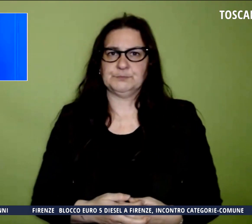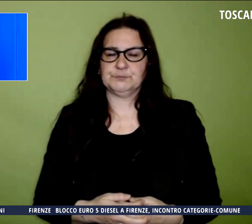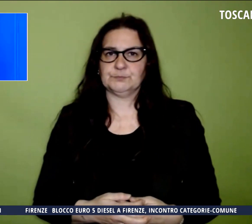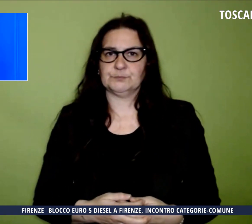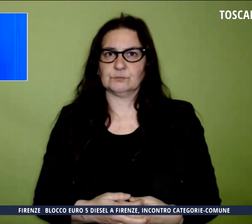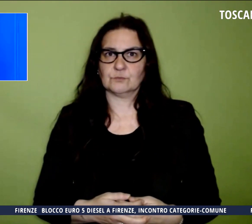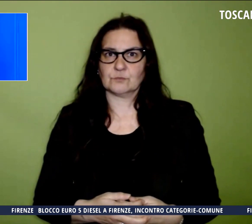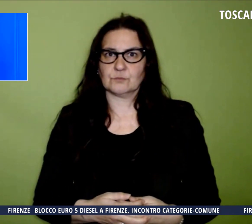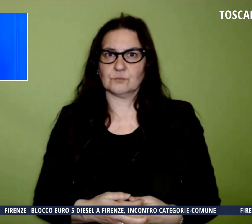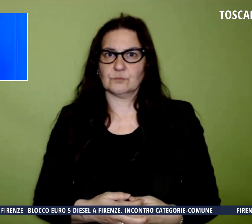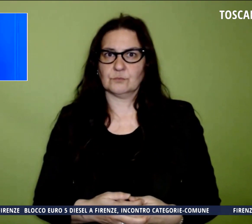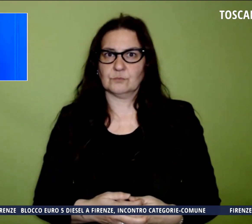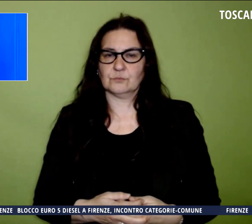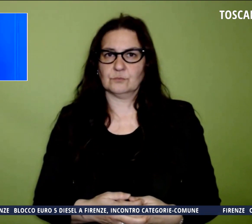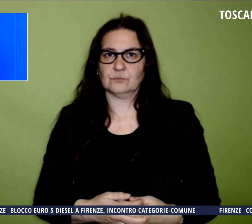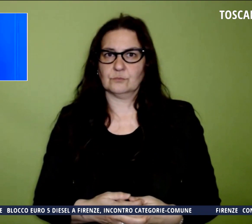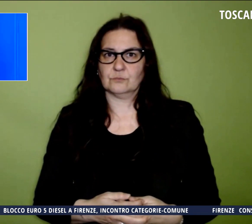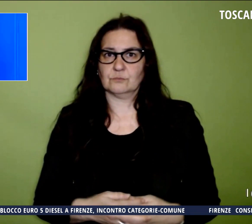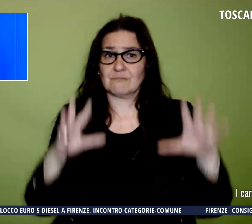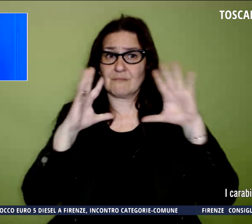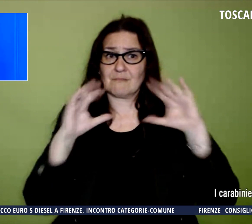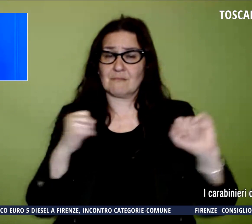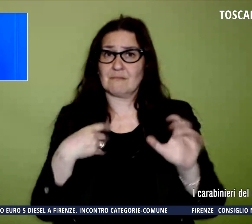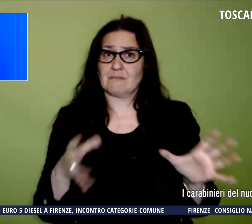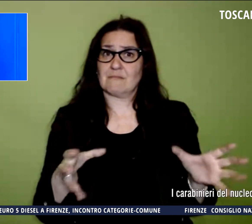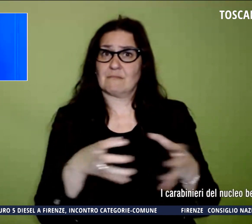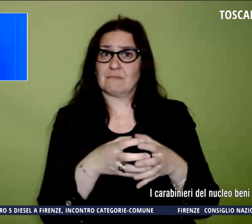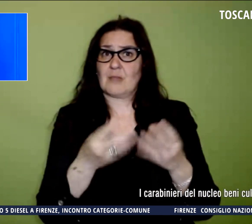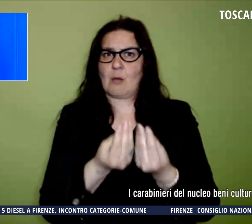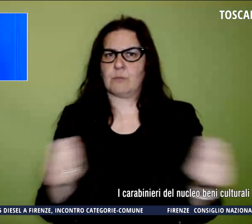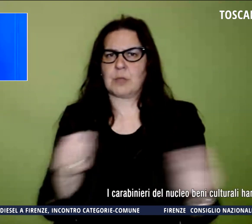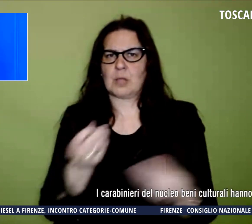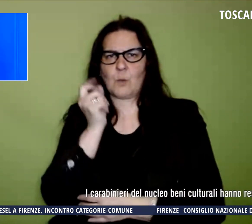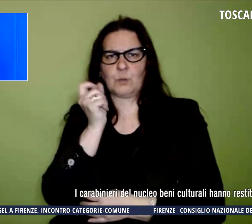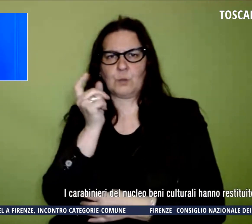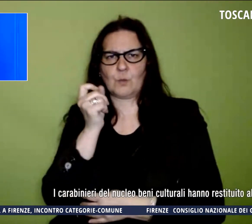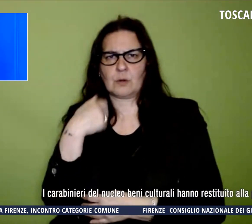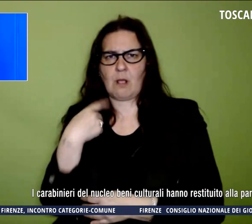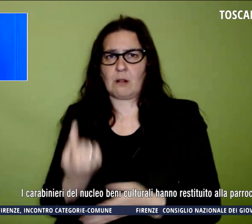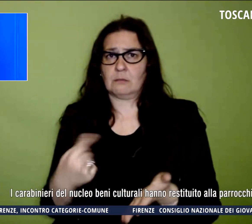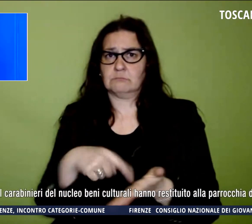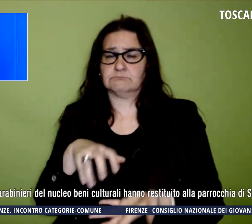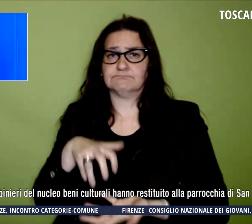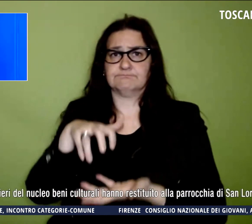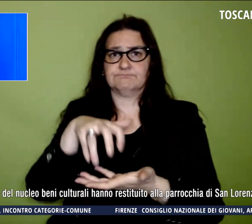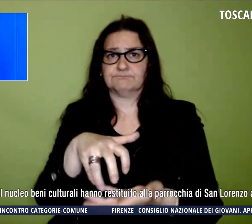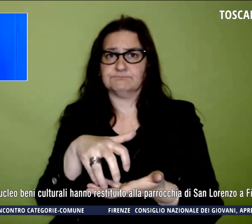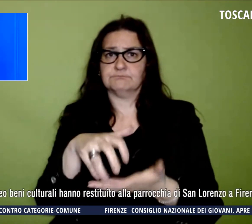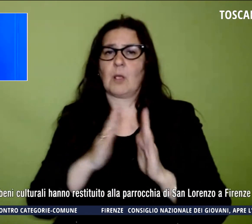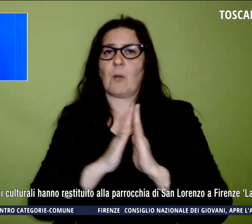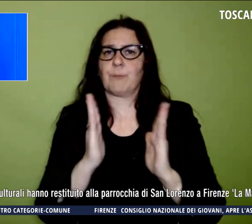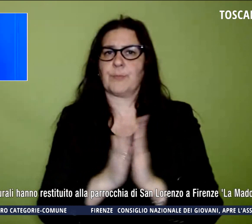I carabinieri del nucleo beni culturali hanno restituito alla parrocchia di San Lorenzo a Firenze